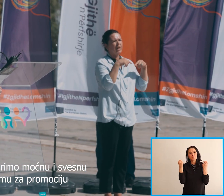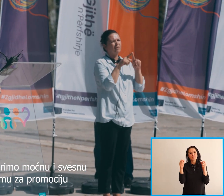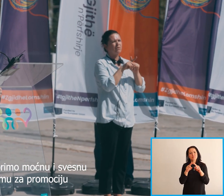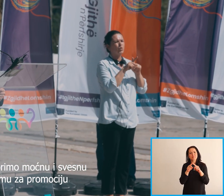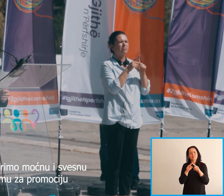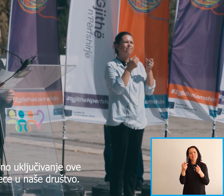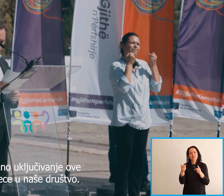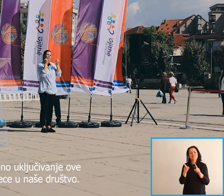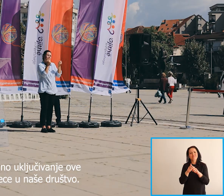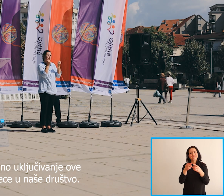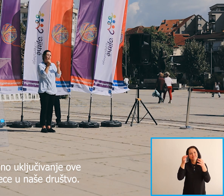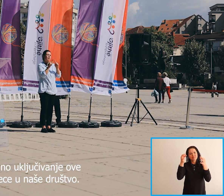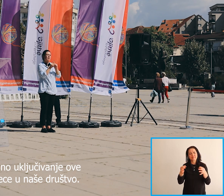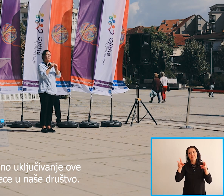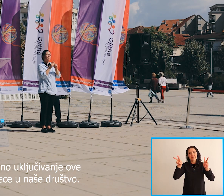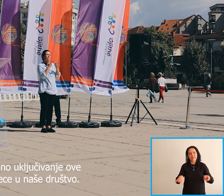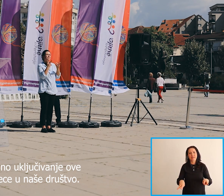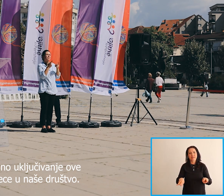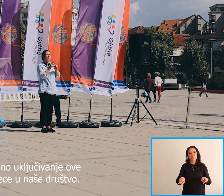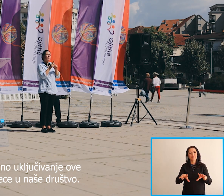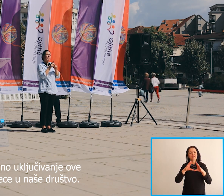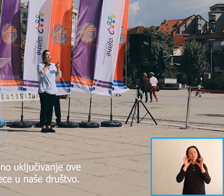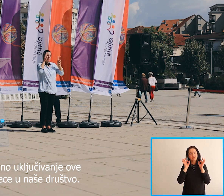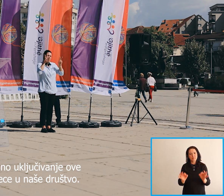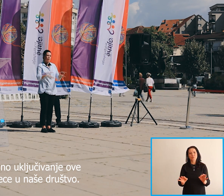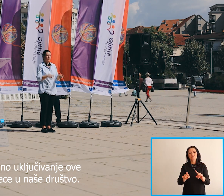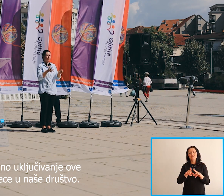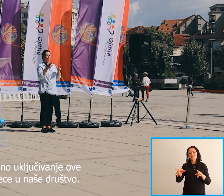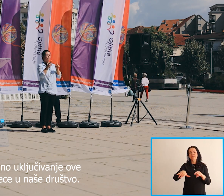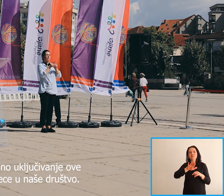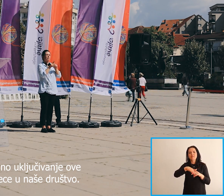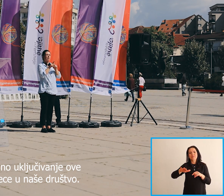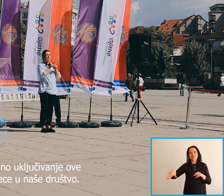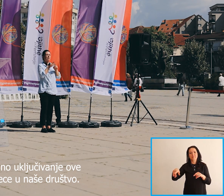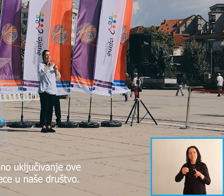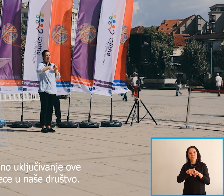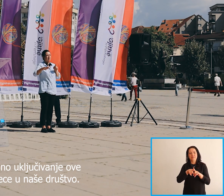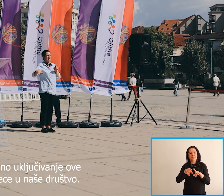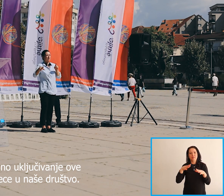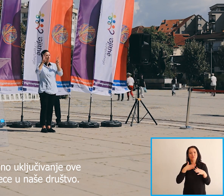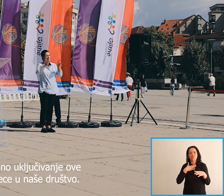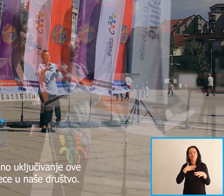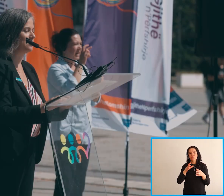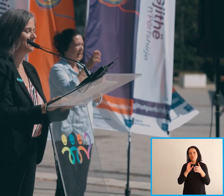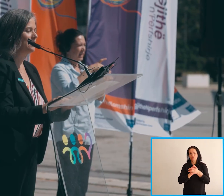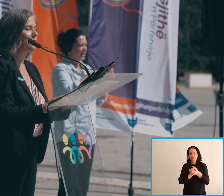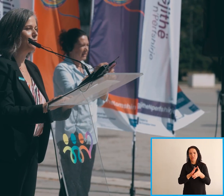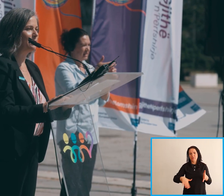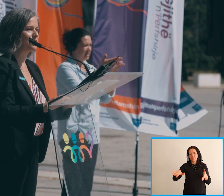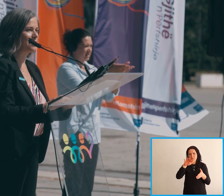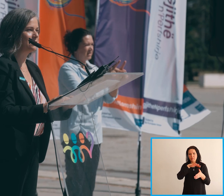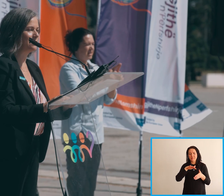ndrgjeshme Por të promovu të drejtat dhe përfshirin e pjot të këtyre fëmive të doshur në shosherin tonë